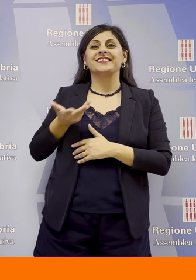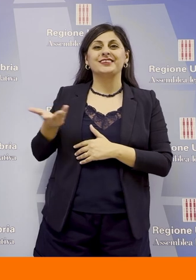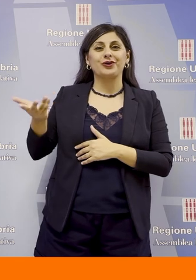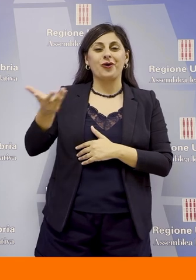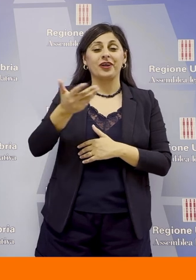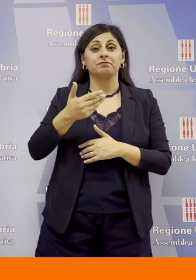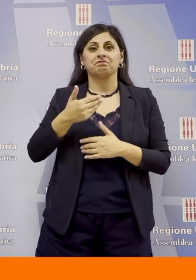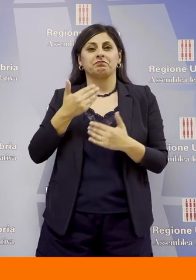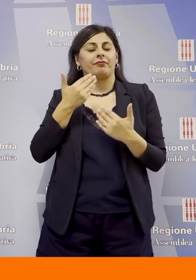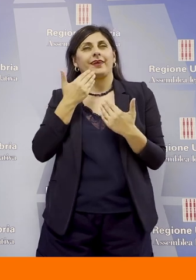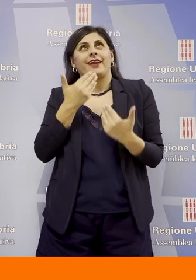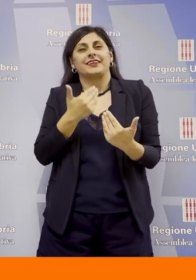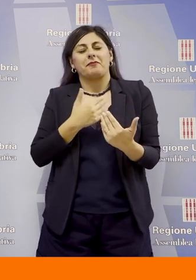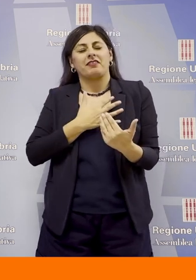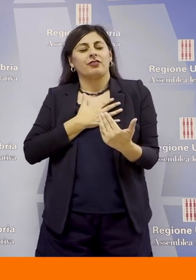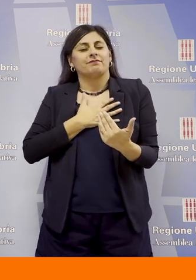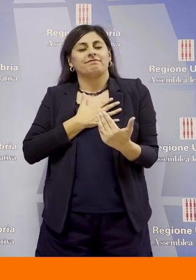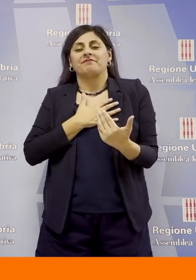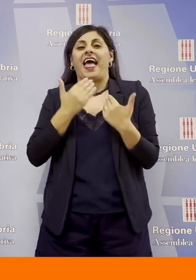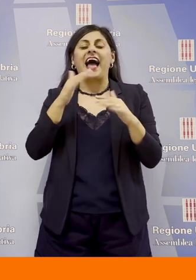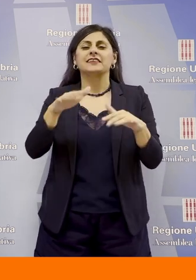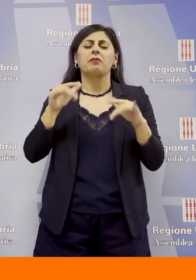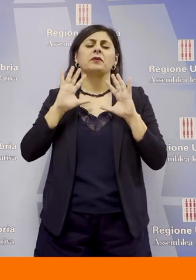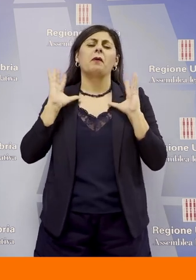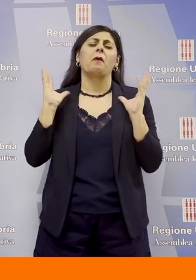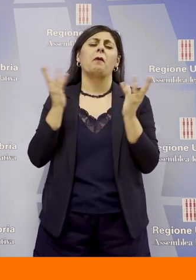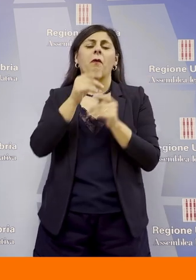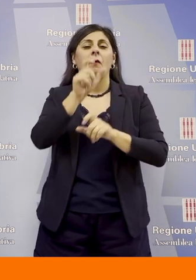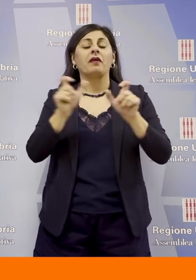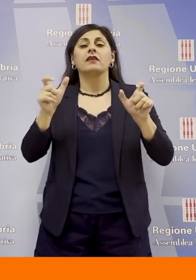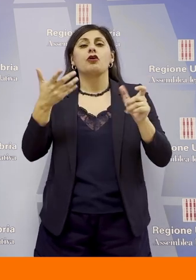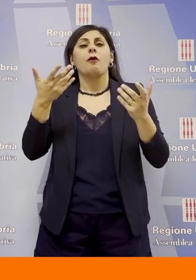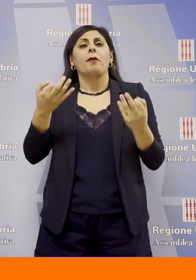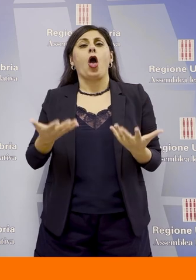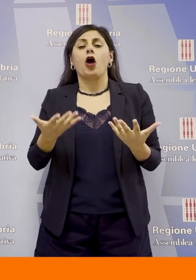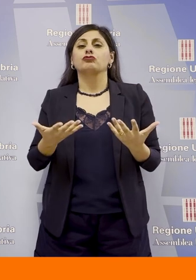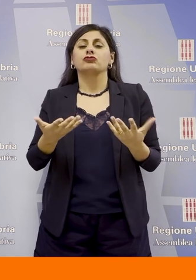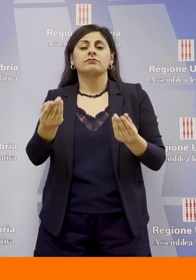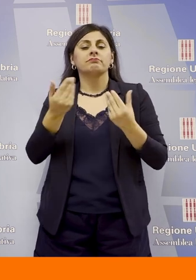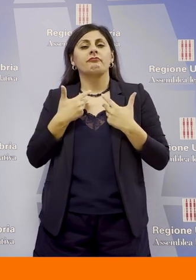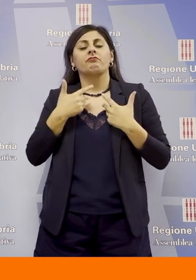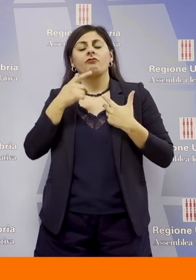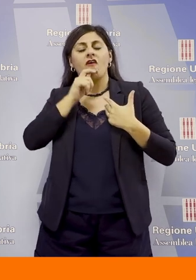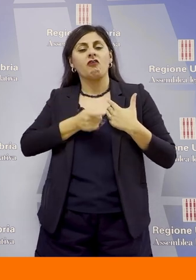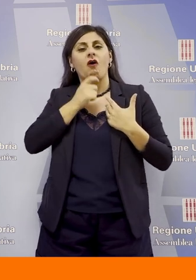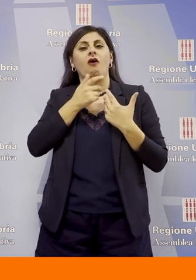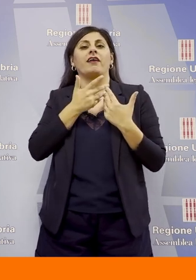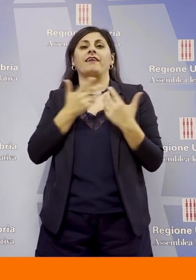ringraziamento di cuore all'Assemblea nella sua collegialità, che oggi mi ha accordato questo grande onore, ed un saluto